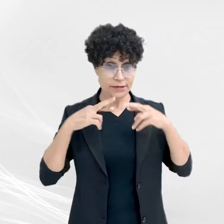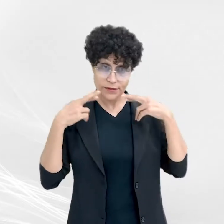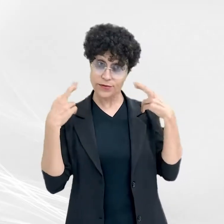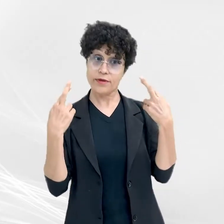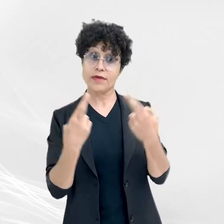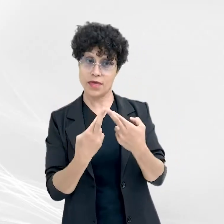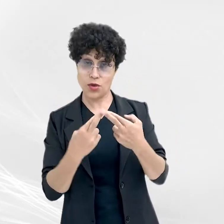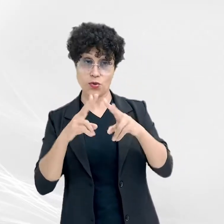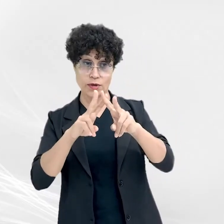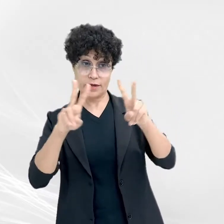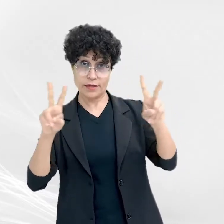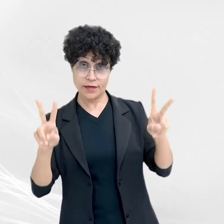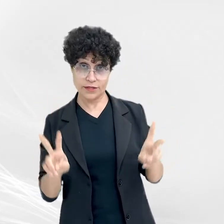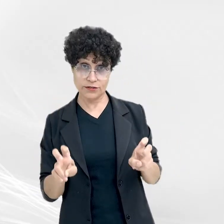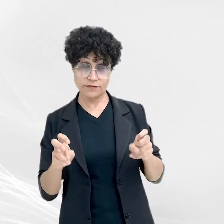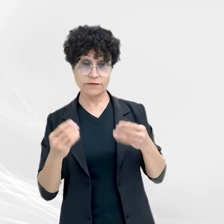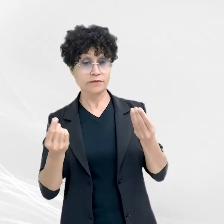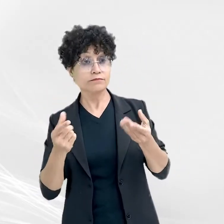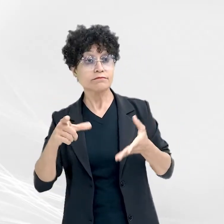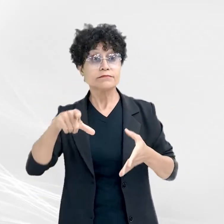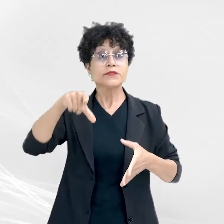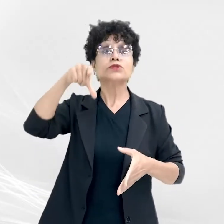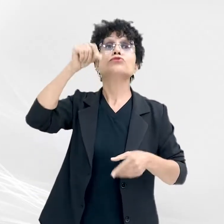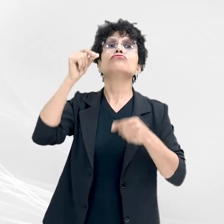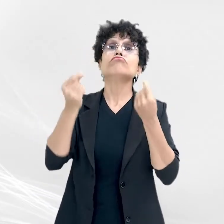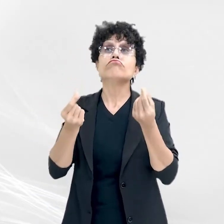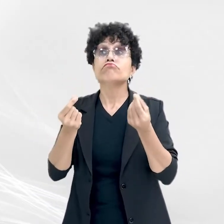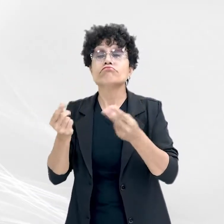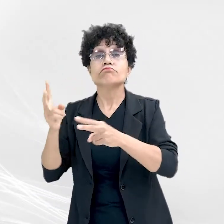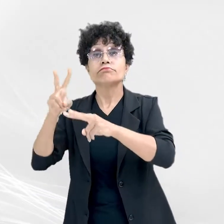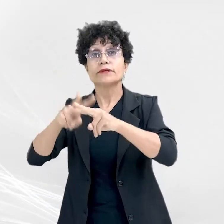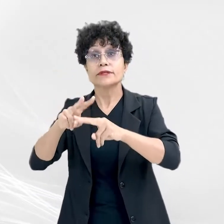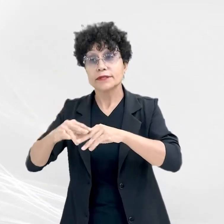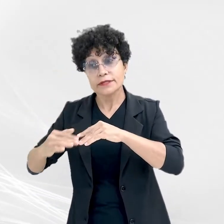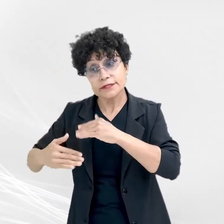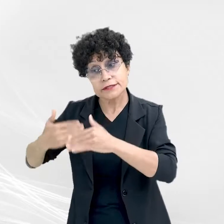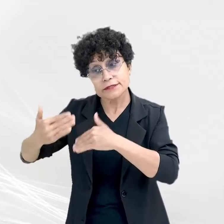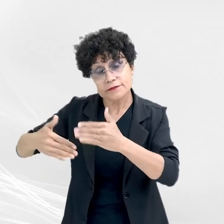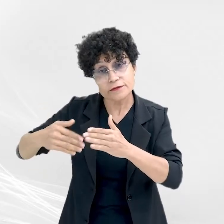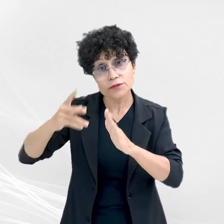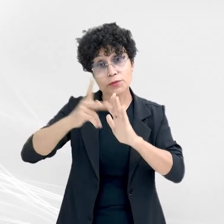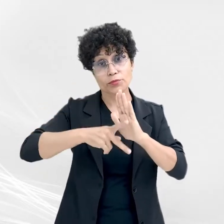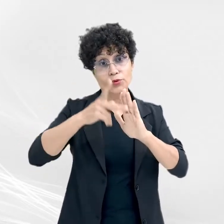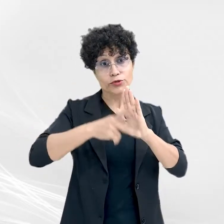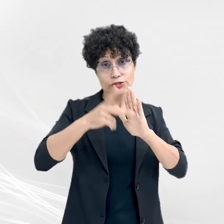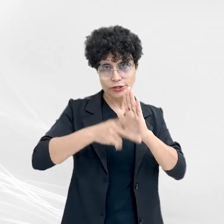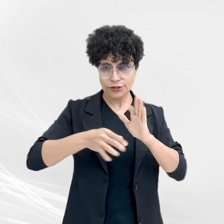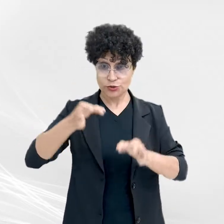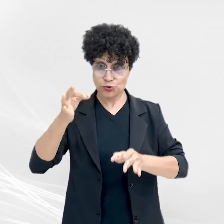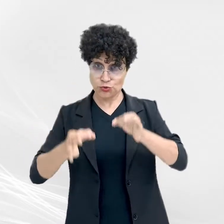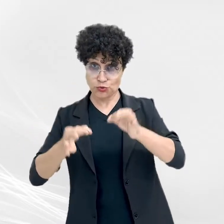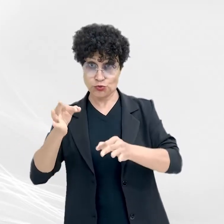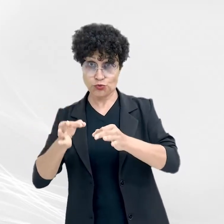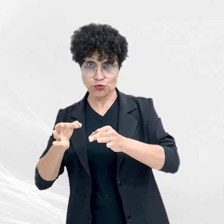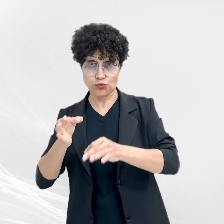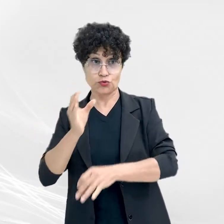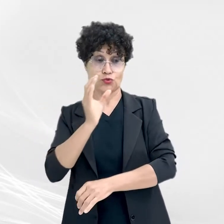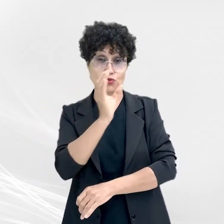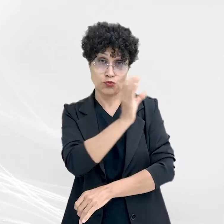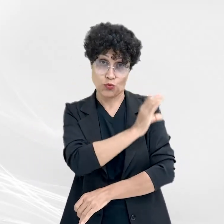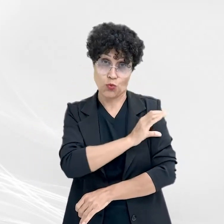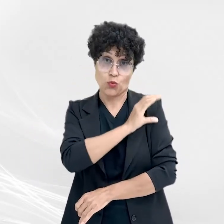uma reunião temática sobre alternativas penais desenvolvidas pelo projeto Fazendo Justiça do